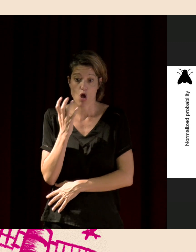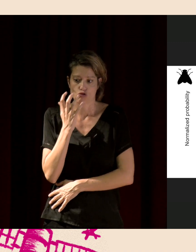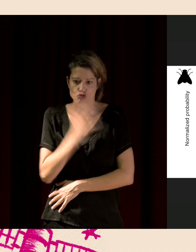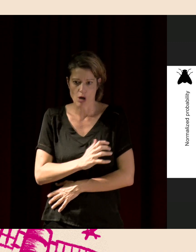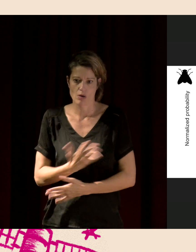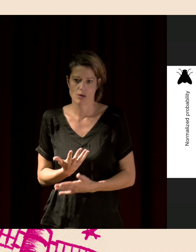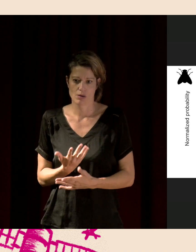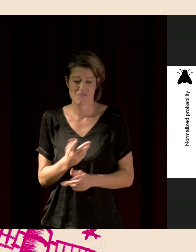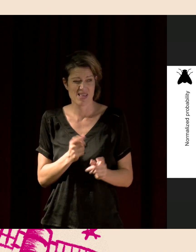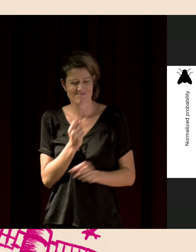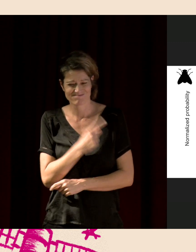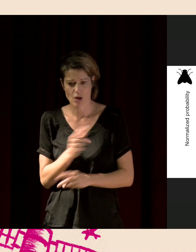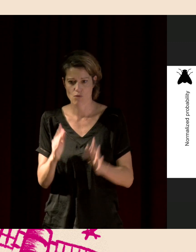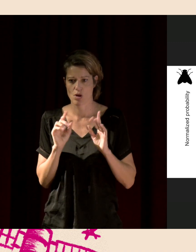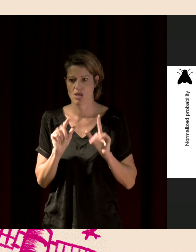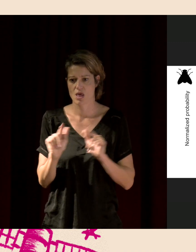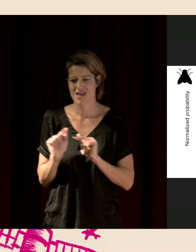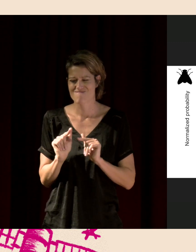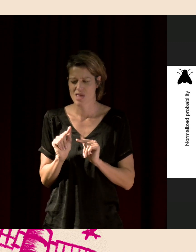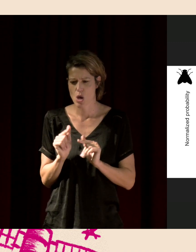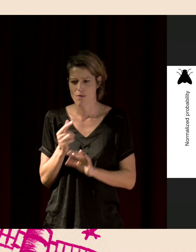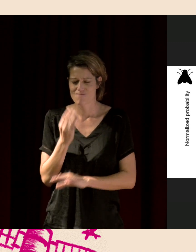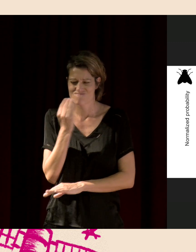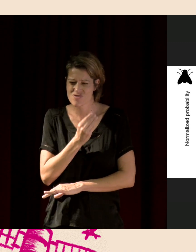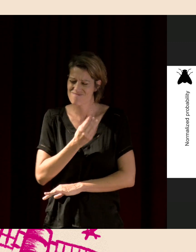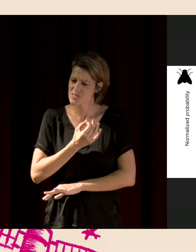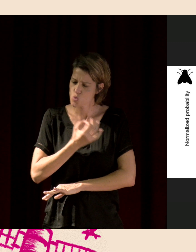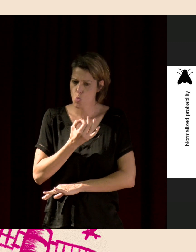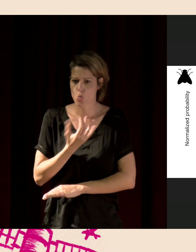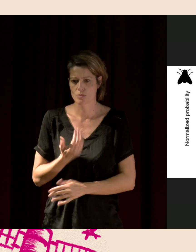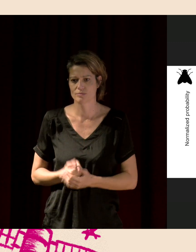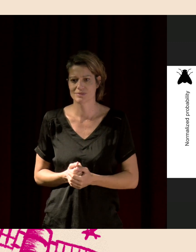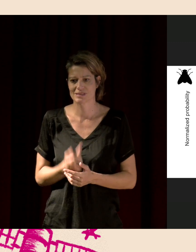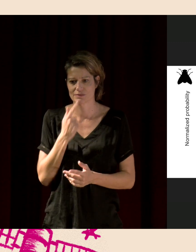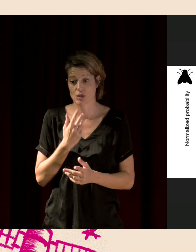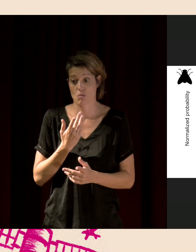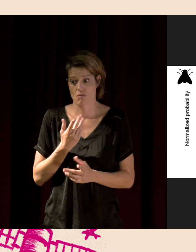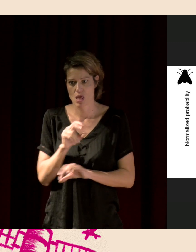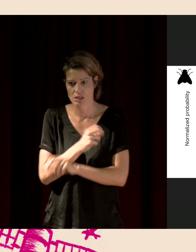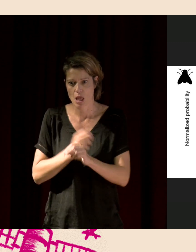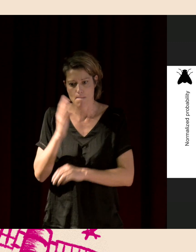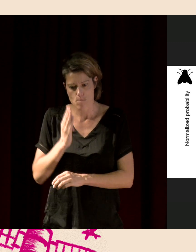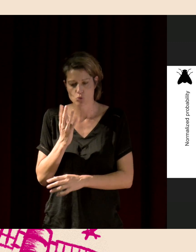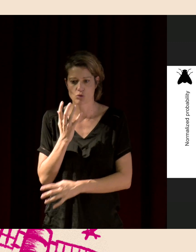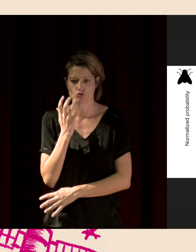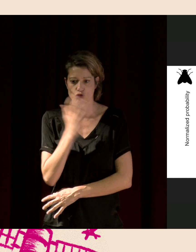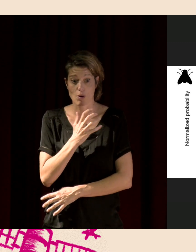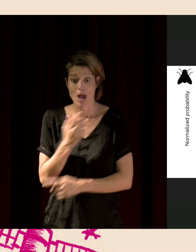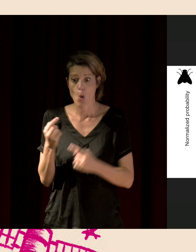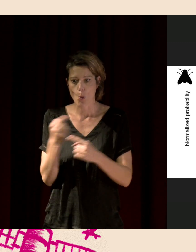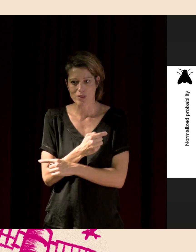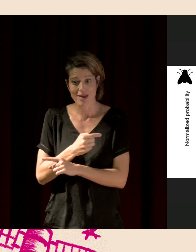-à-dire qu'il n'y a pas finalement beaucoup de température disponible pour ces insectes. Alors que pour les pics